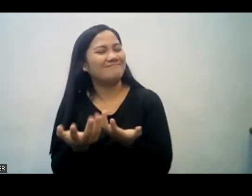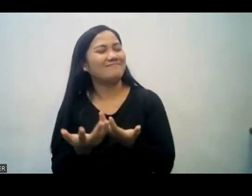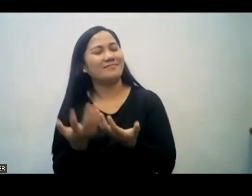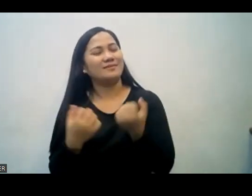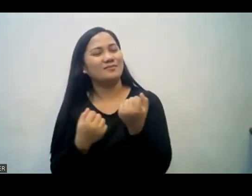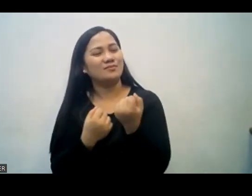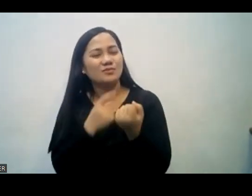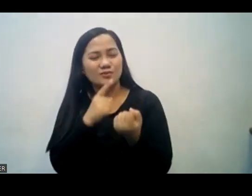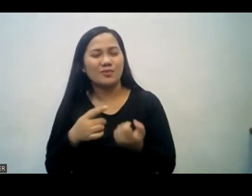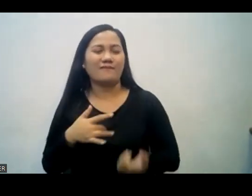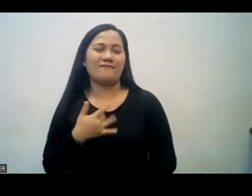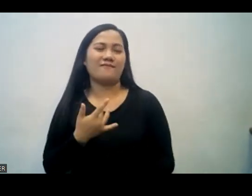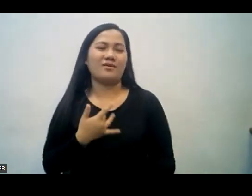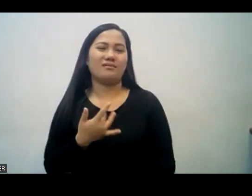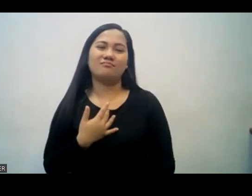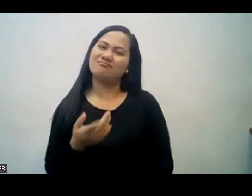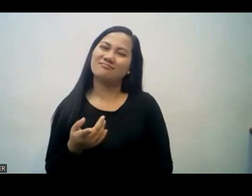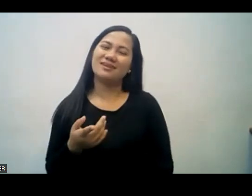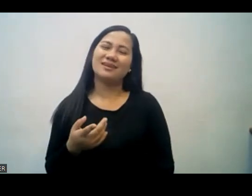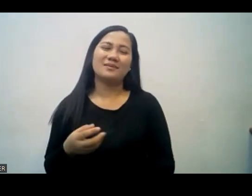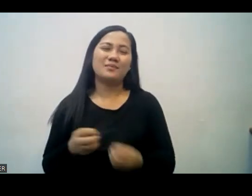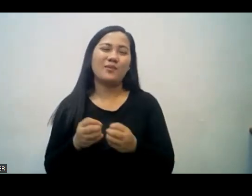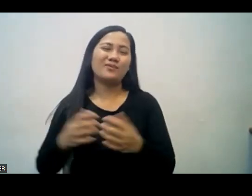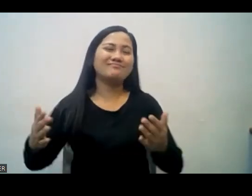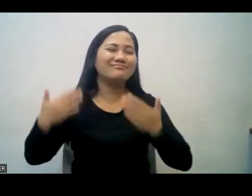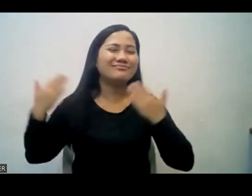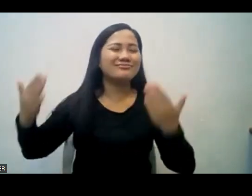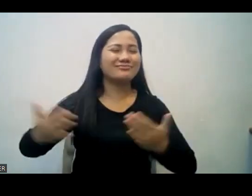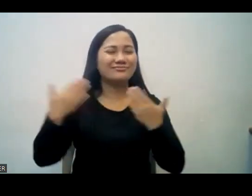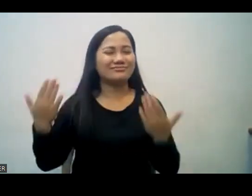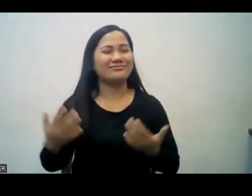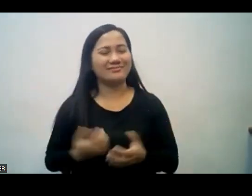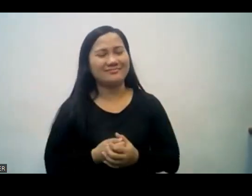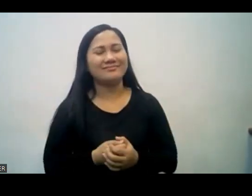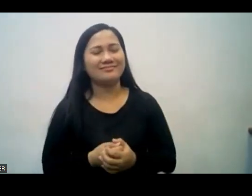At doon ay talagang inaaliw, naaaliw po nila ako. The next verse,